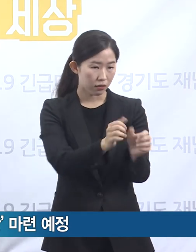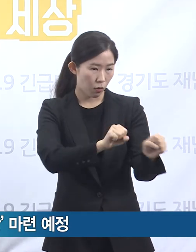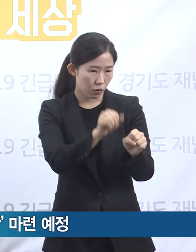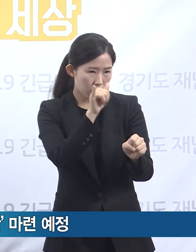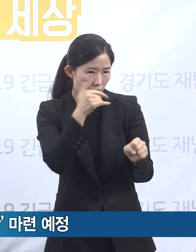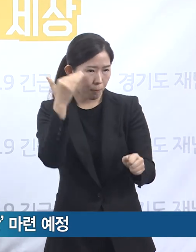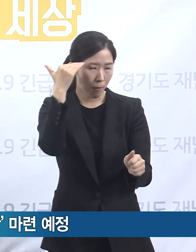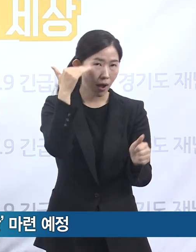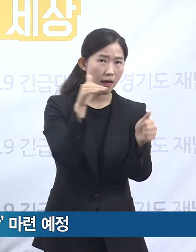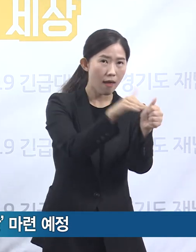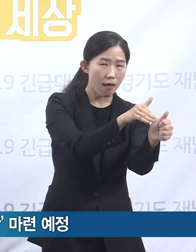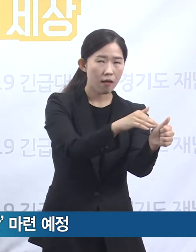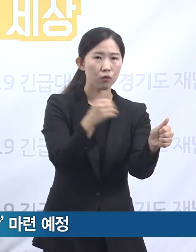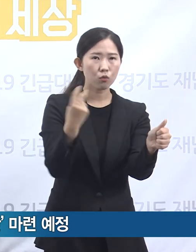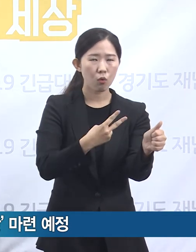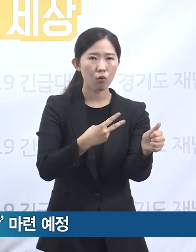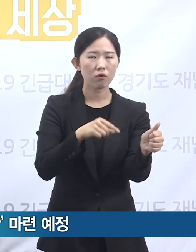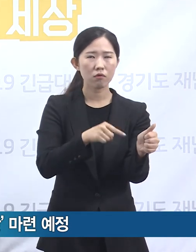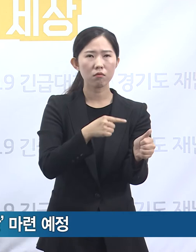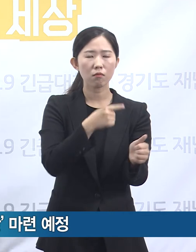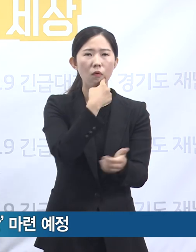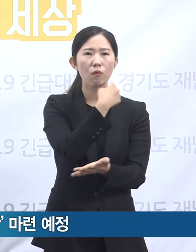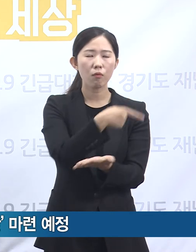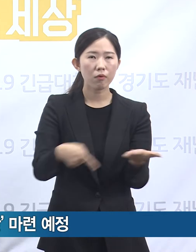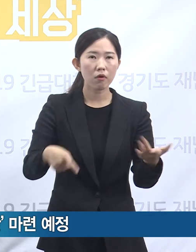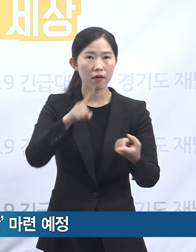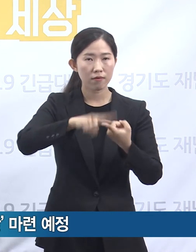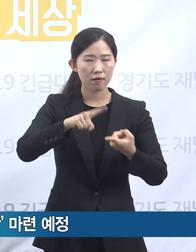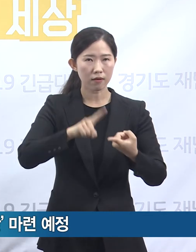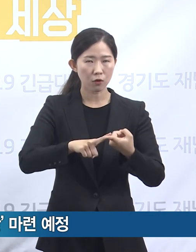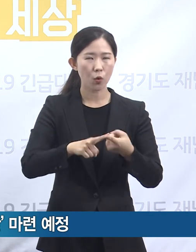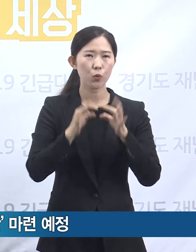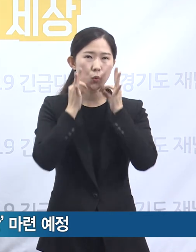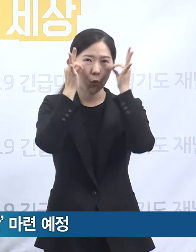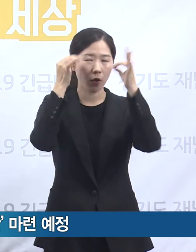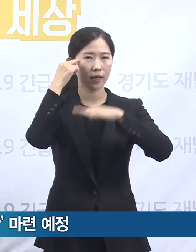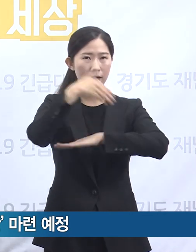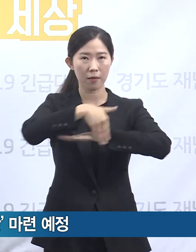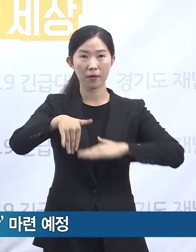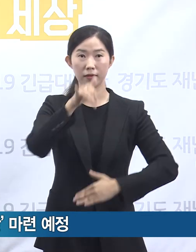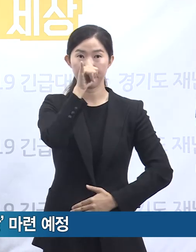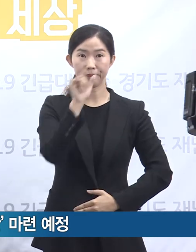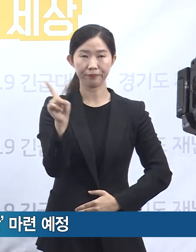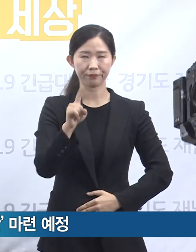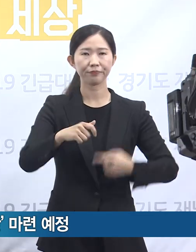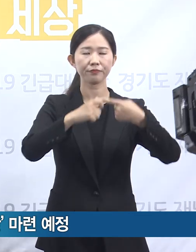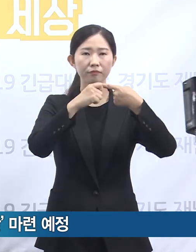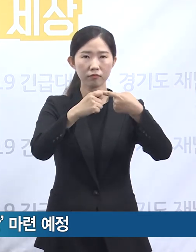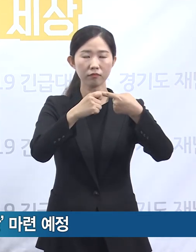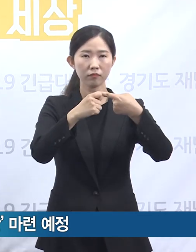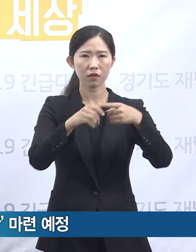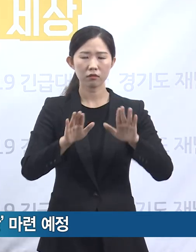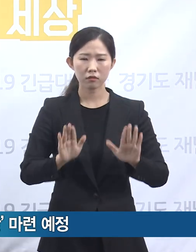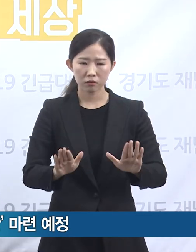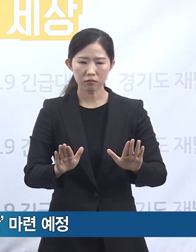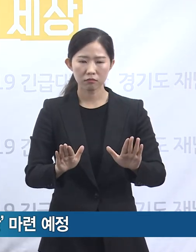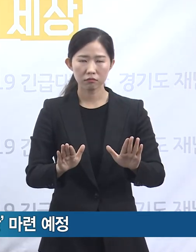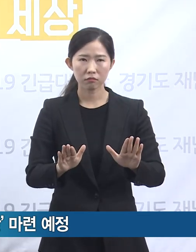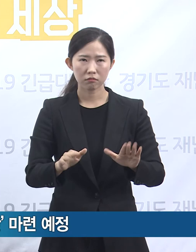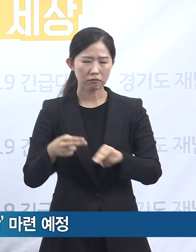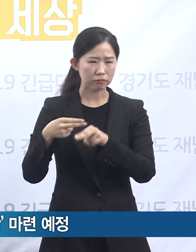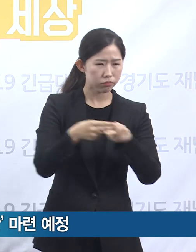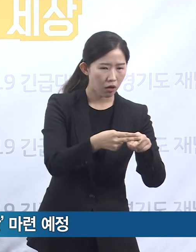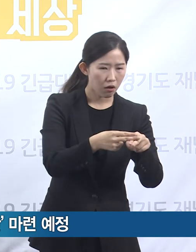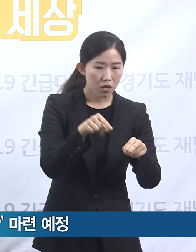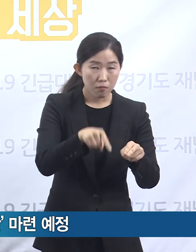문제를 해소하기 위해 다음과 같은 노력을 기울일 예정입니다. 첫째, 불공정 실태 조사를 통해 해당